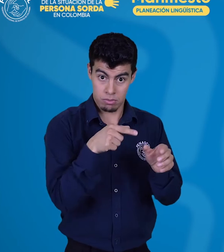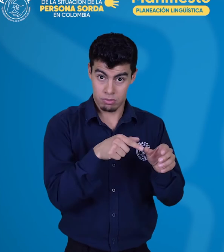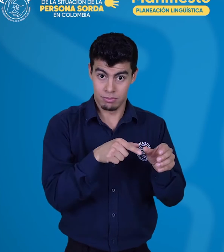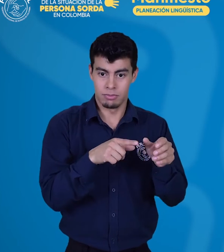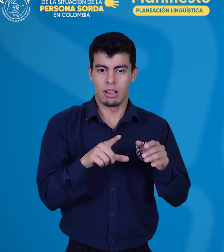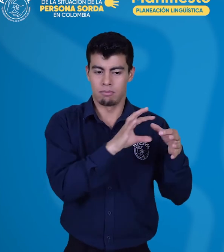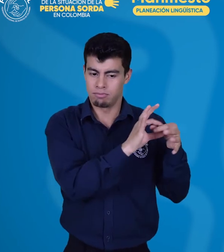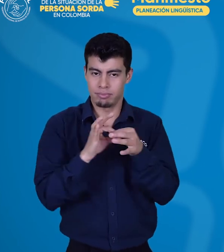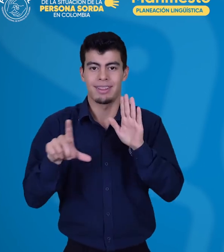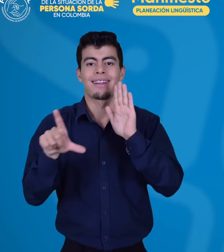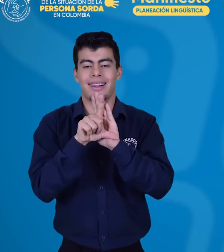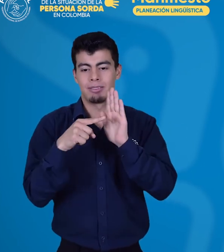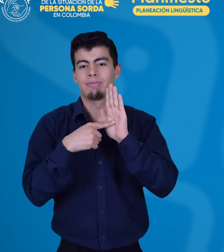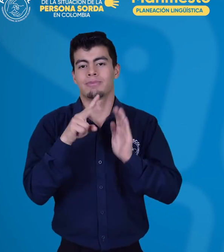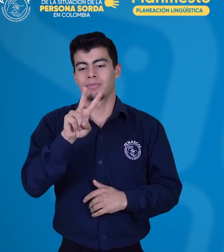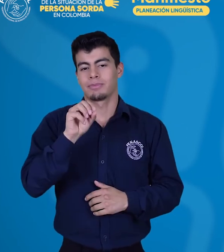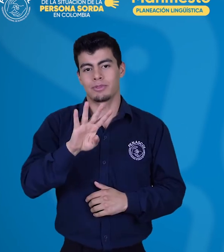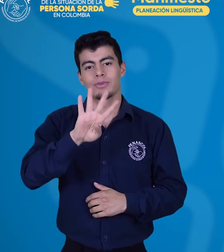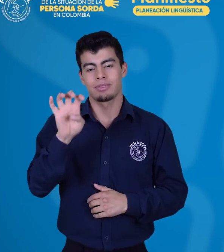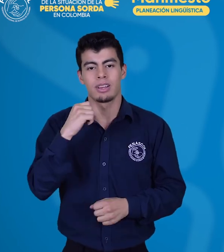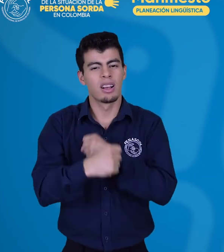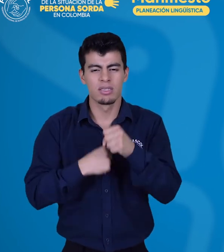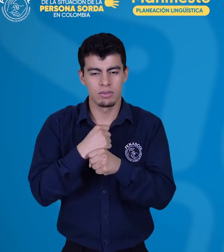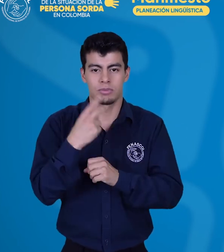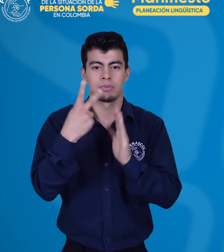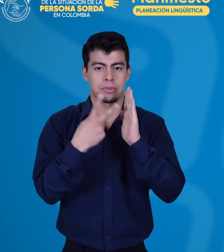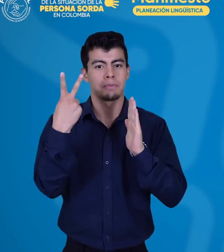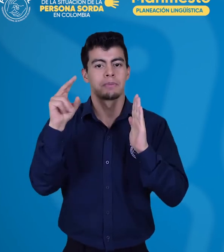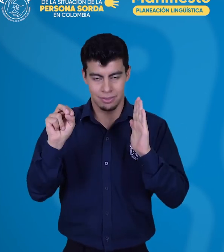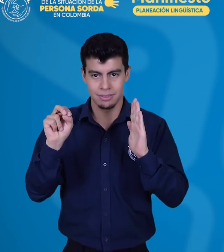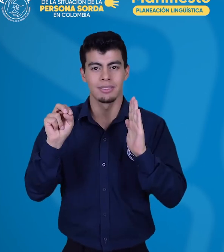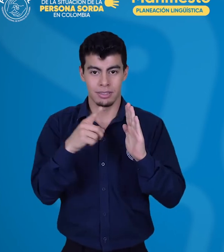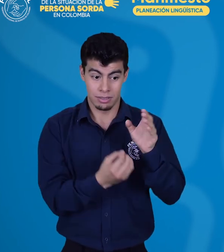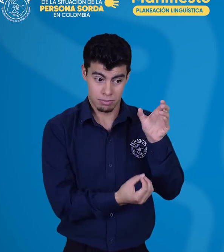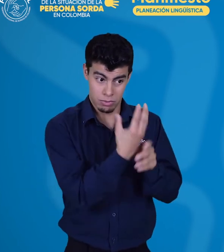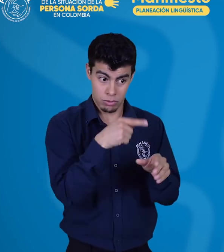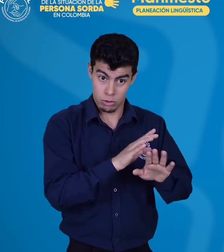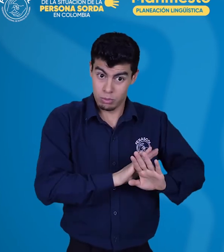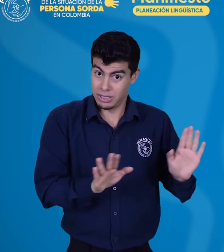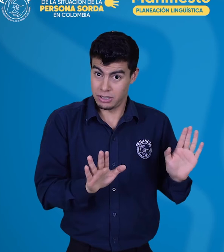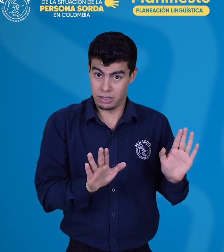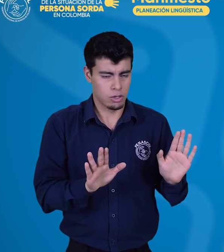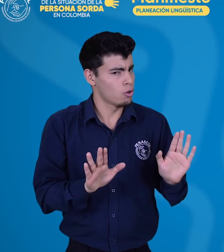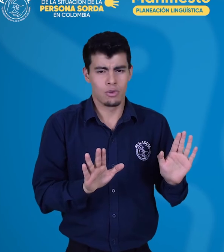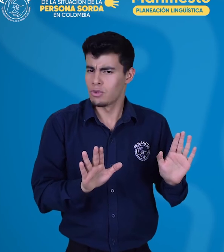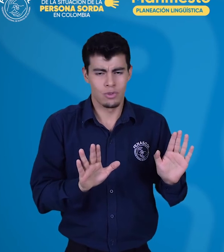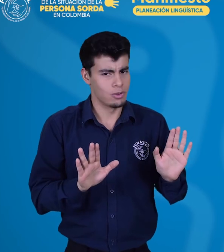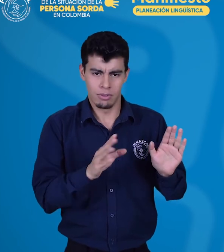colombiana, tal como lo establece la Ley 2049 del año 2020. La comunidad sorda,